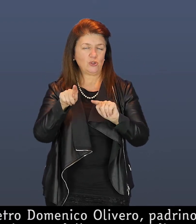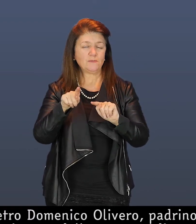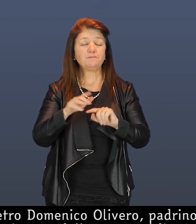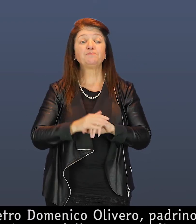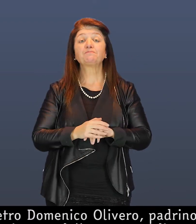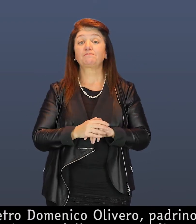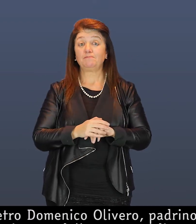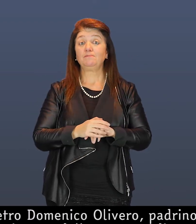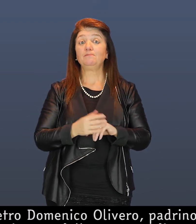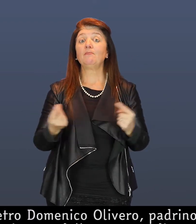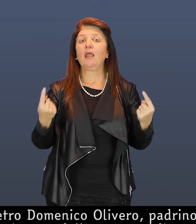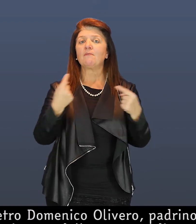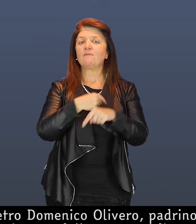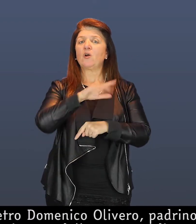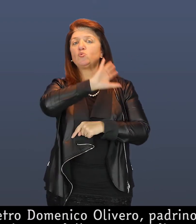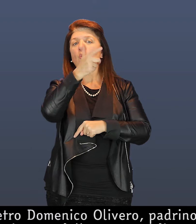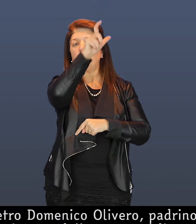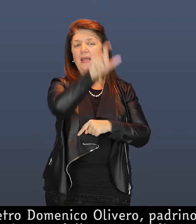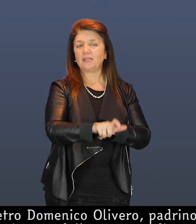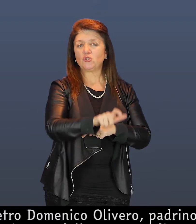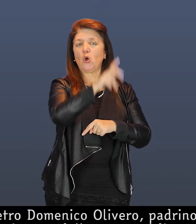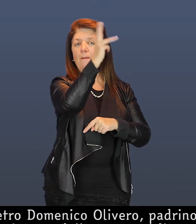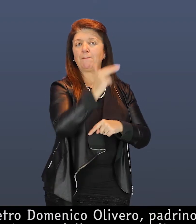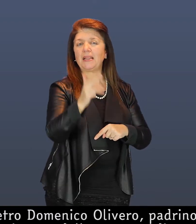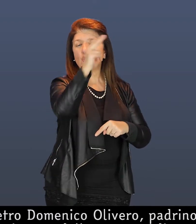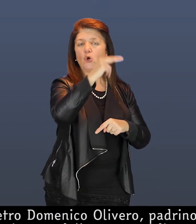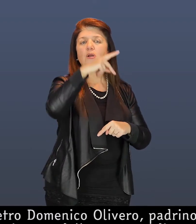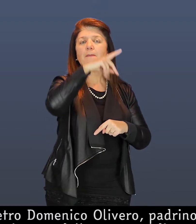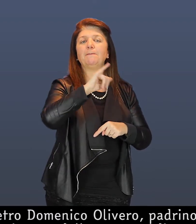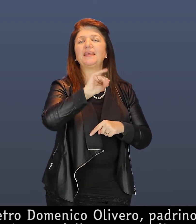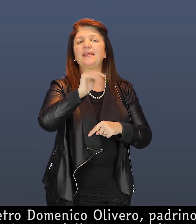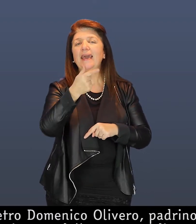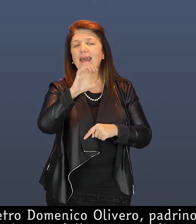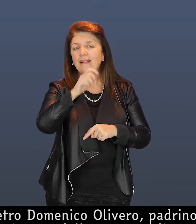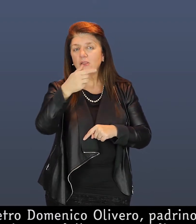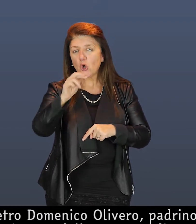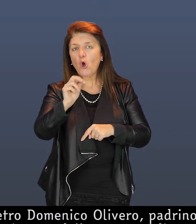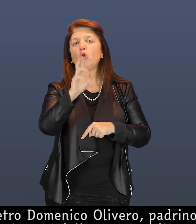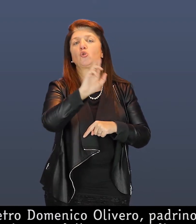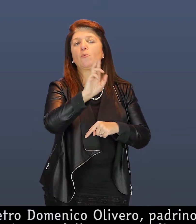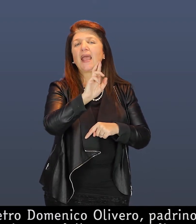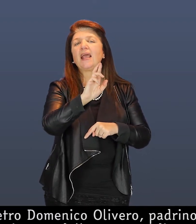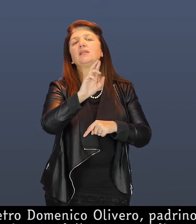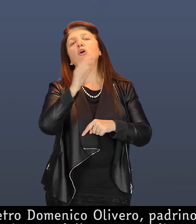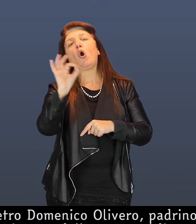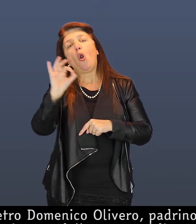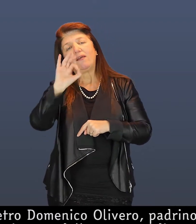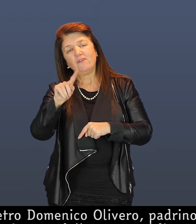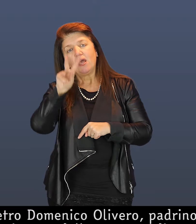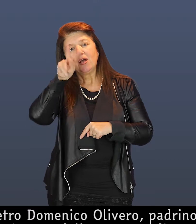Il pittore Pietro Domenico Olivero, padrino del figlio, è l'ispiratore delle scenette di genere che l